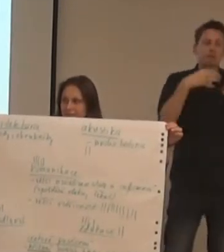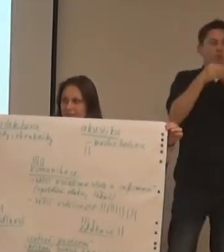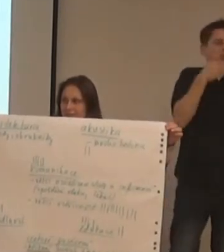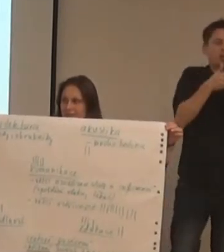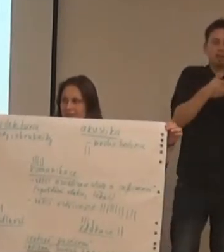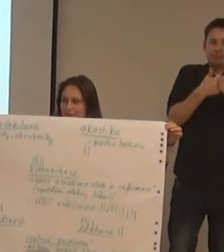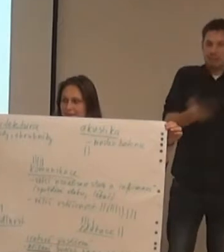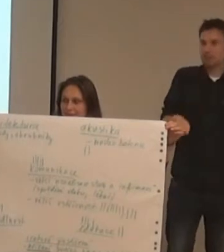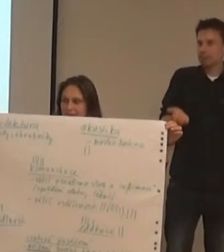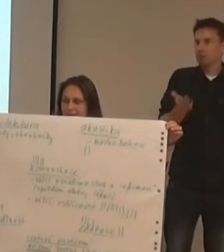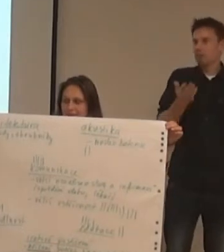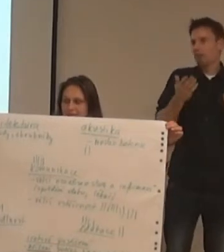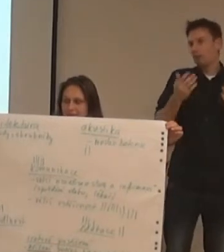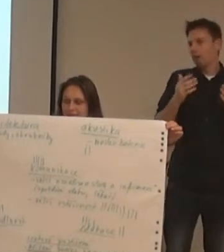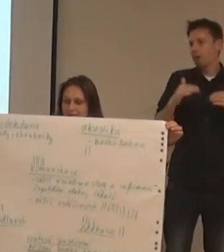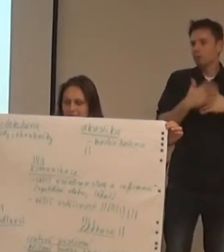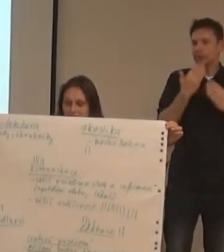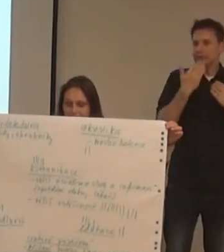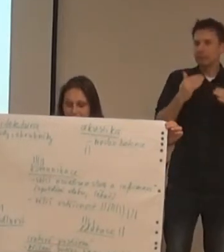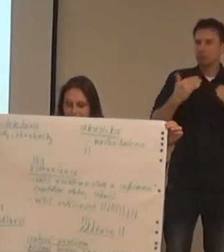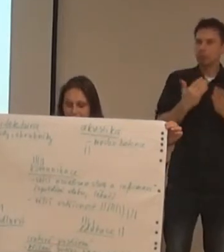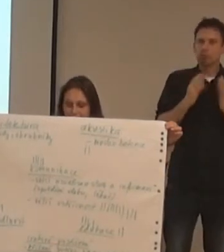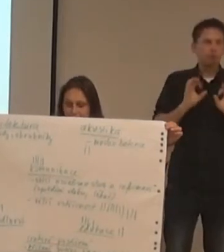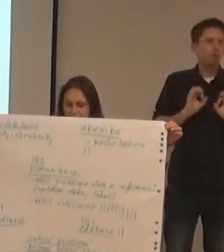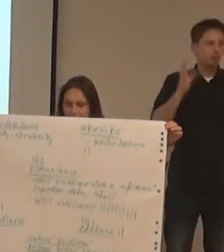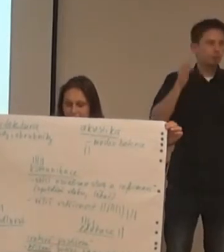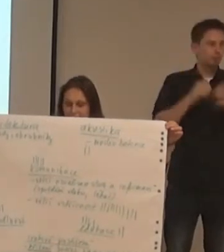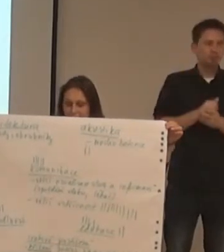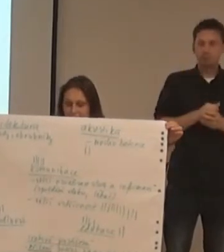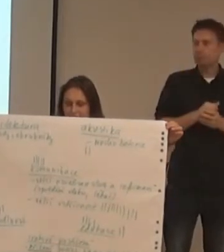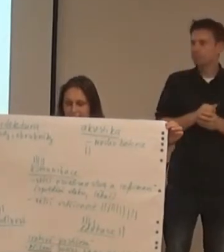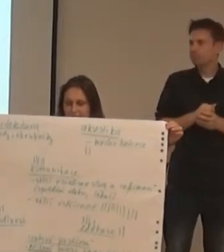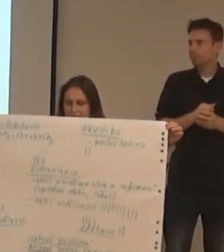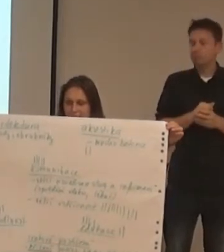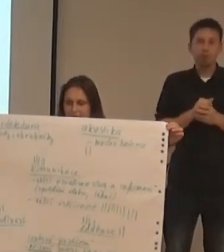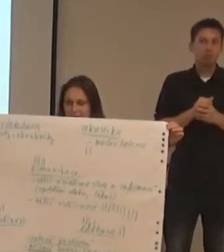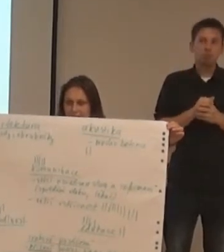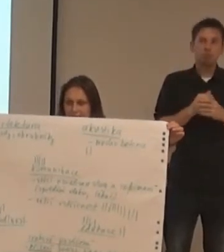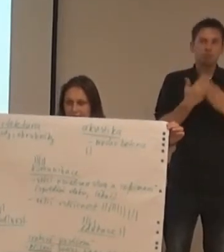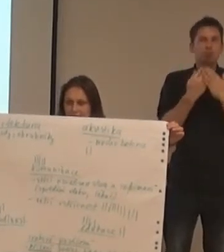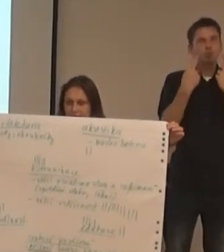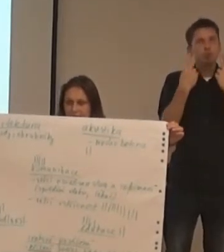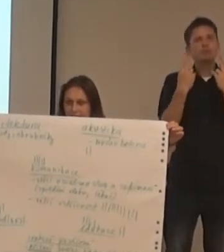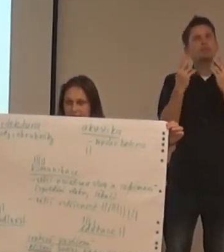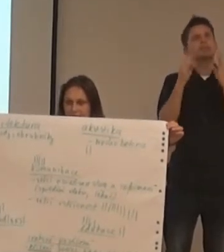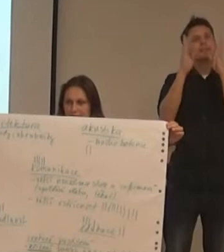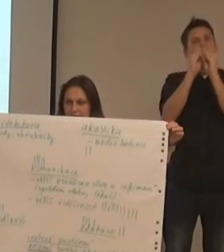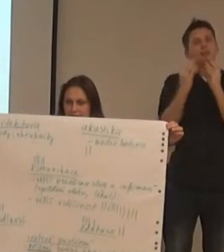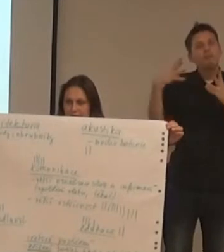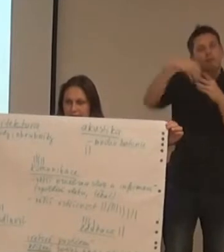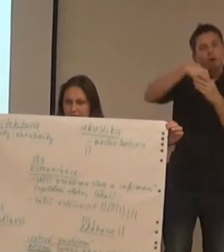předávají, tak jak už měm nějaké míře nachystávat patření,